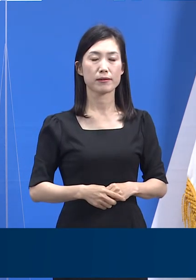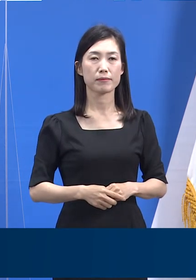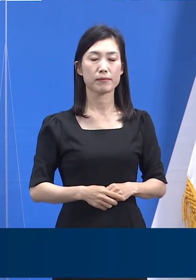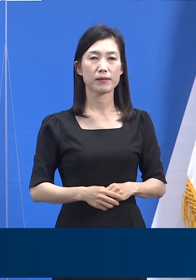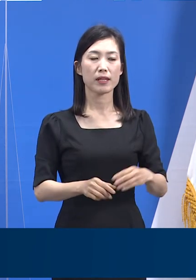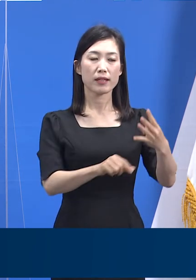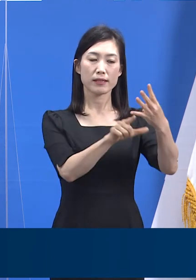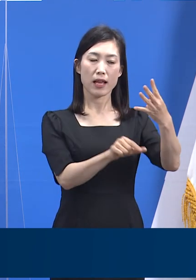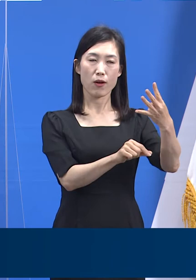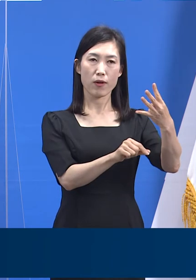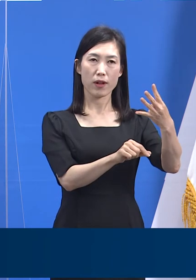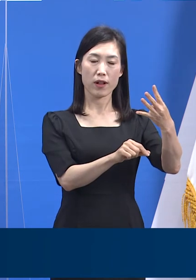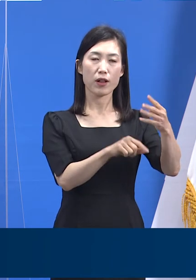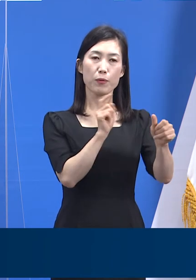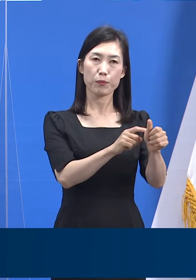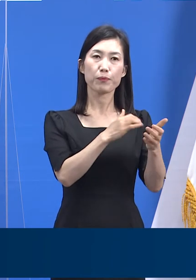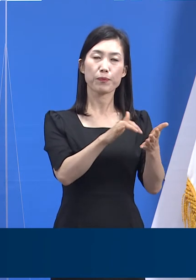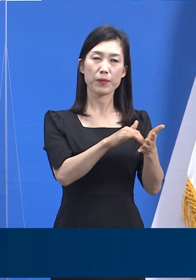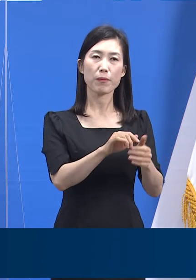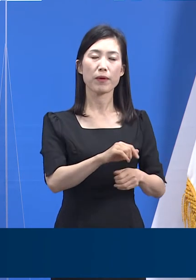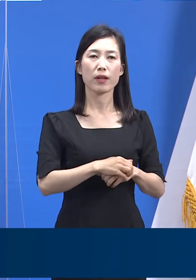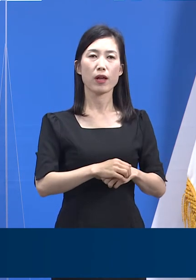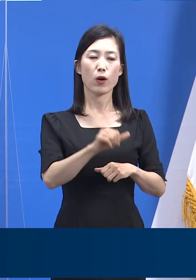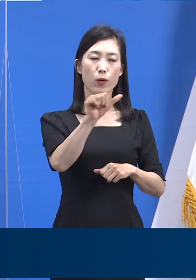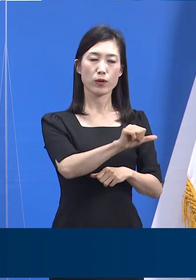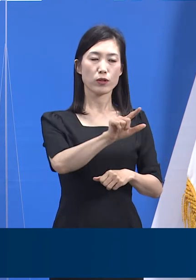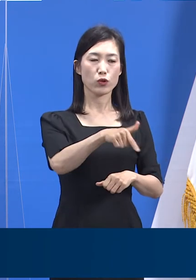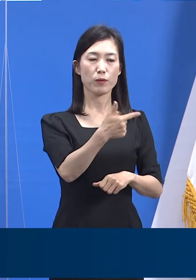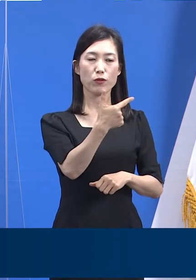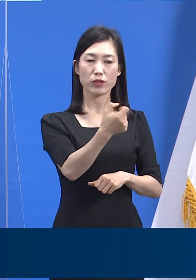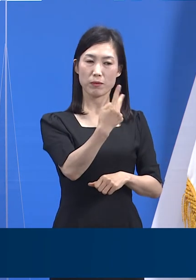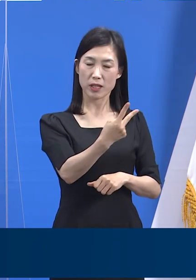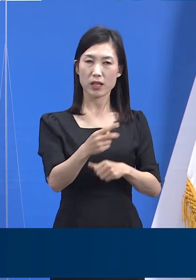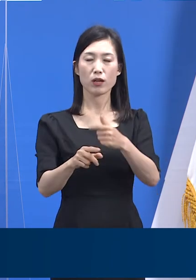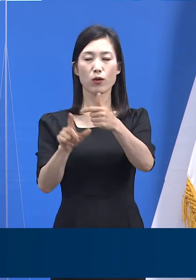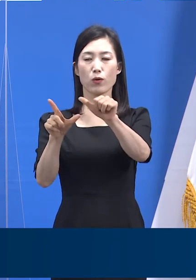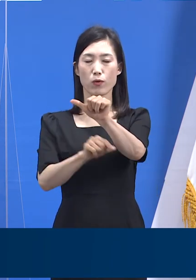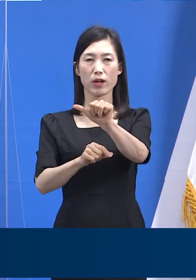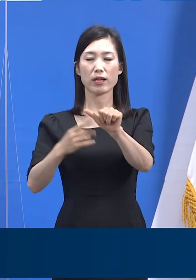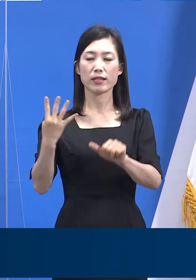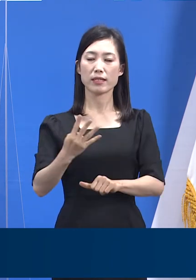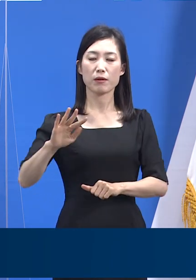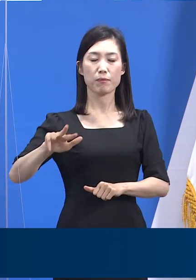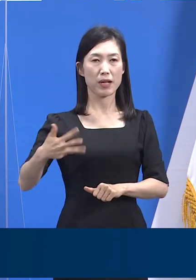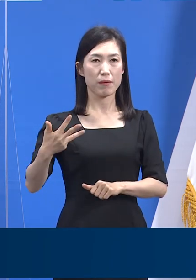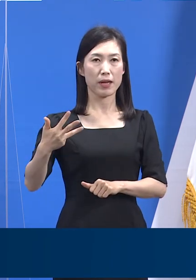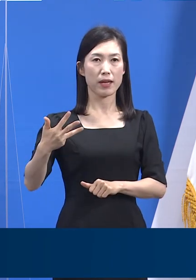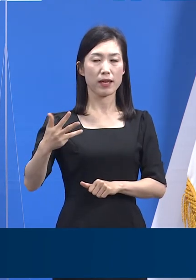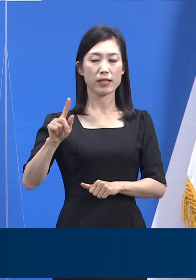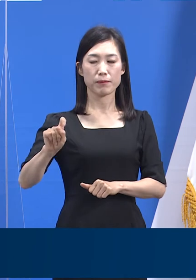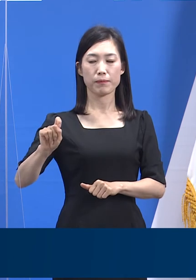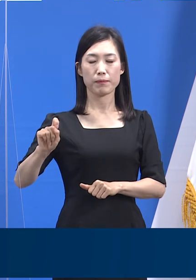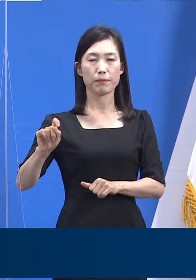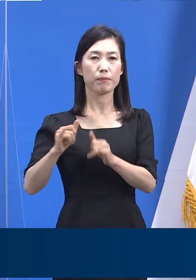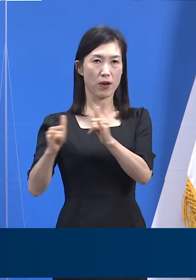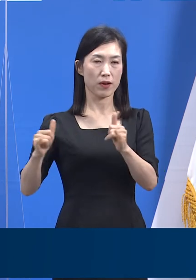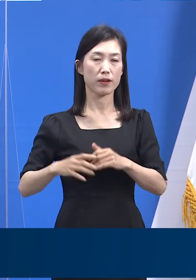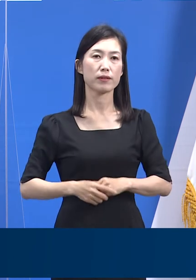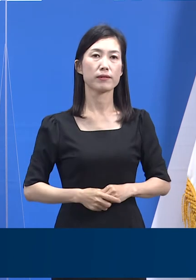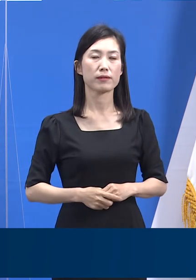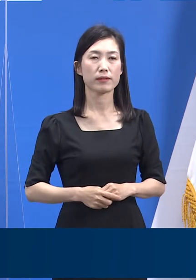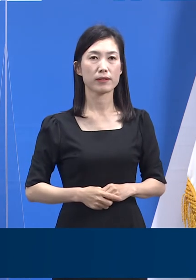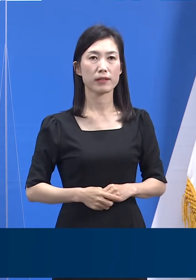4월과 5월에 보고된 확진자는 각각 5,662명 그리고 4,810명입니다.